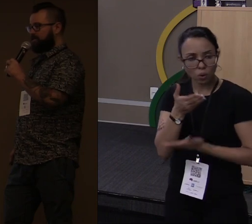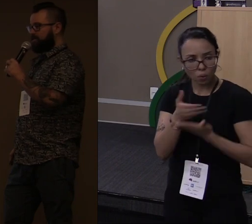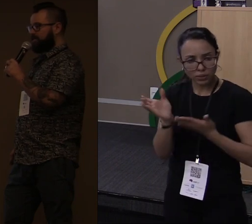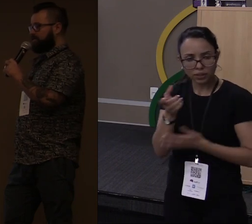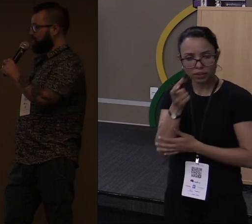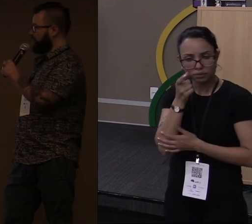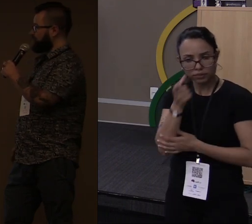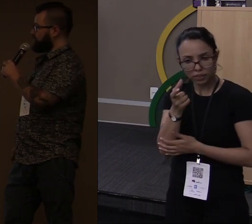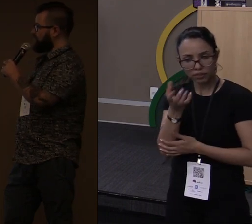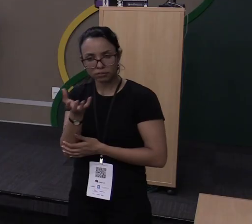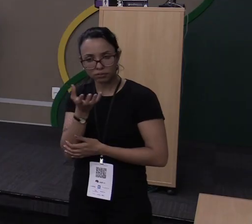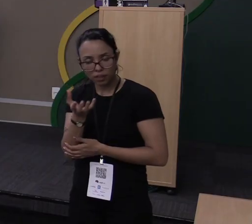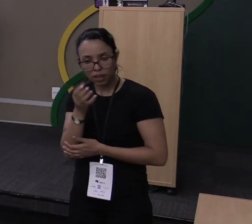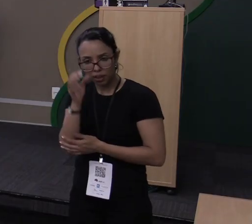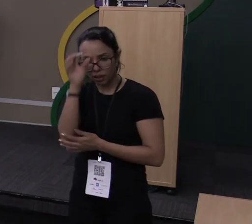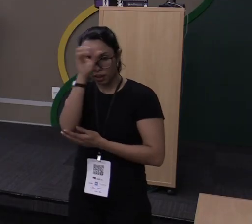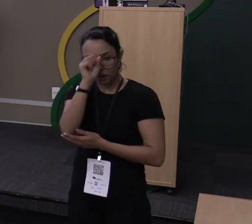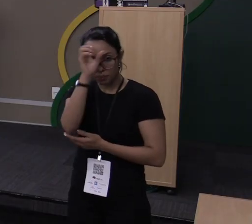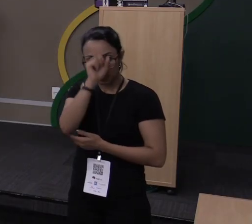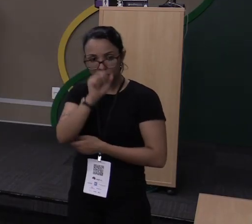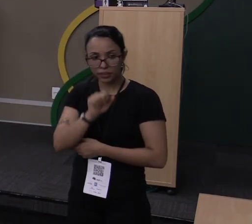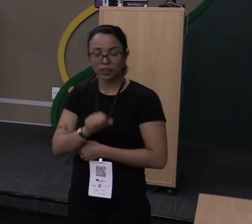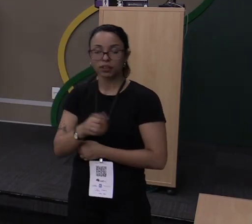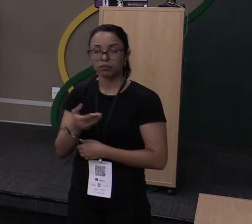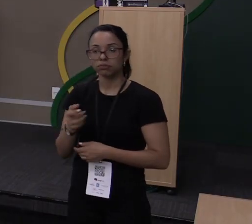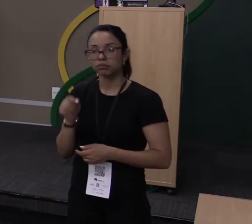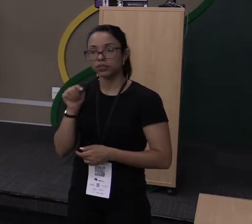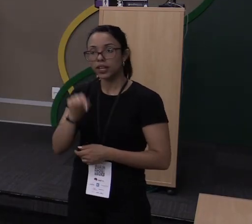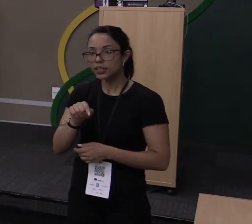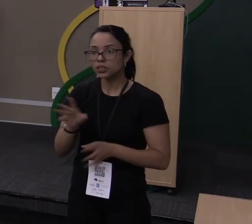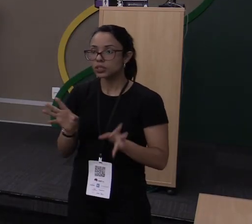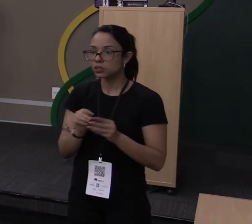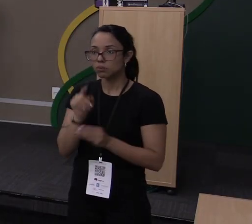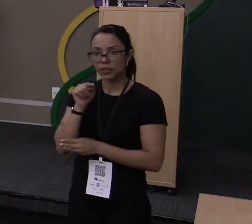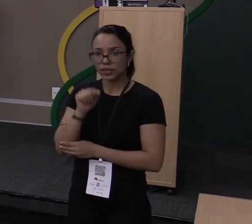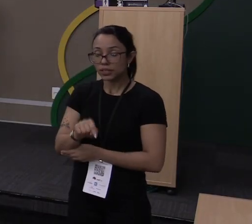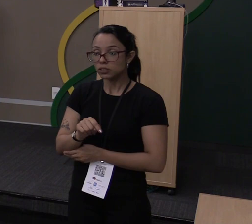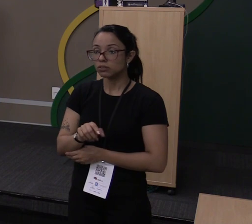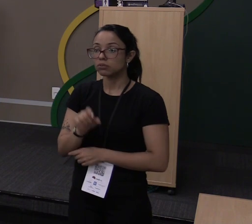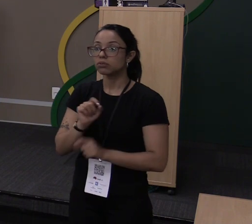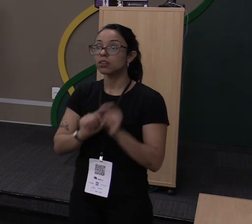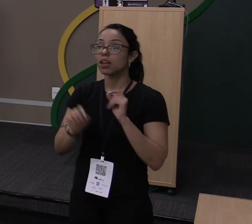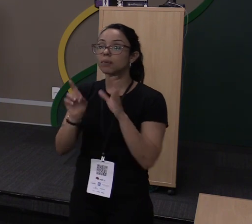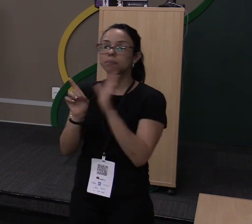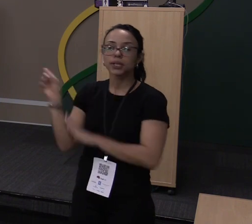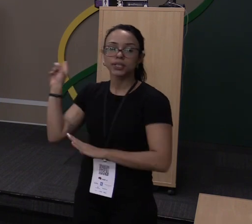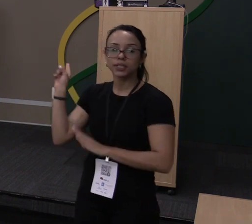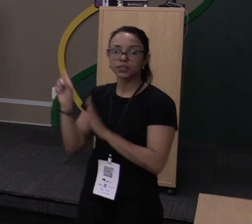de aprender Rust. E é isso. É isso aí que eu tinha para falar. Alguém tem perguntas?